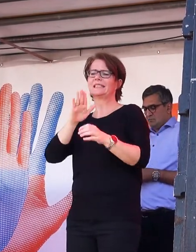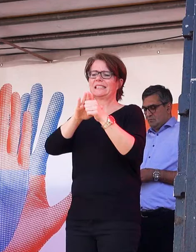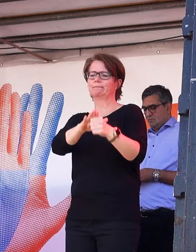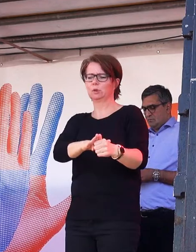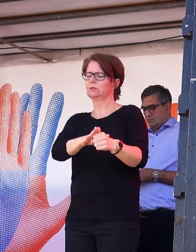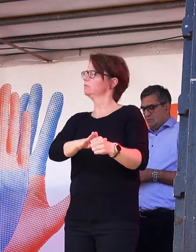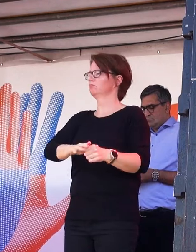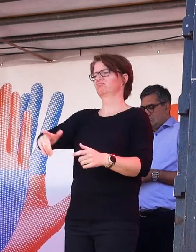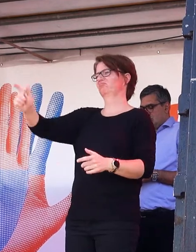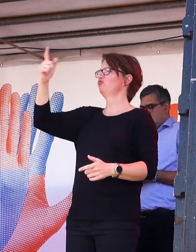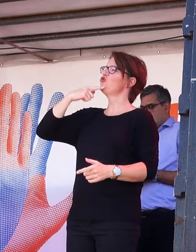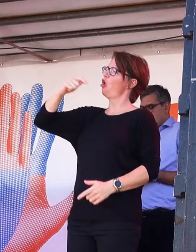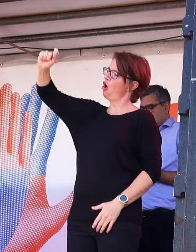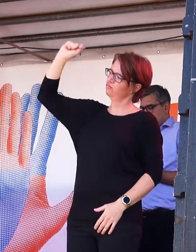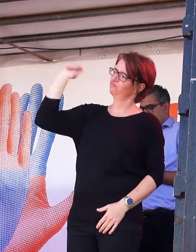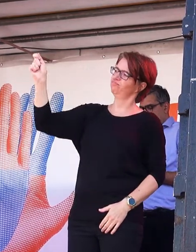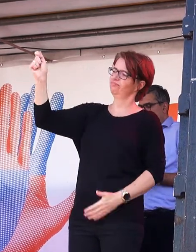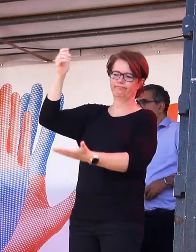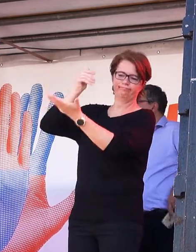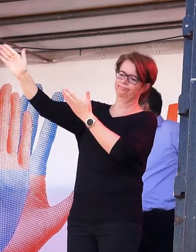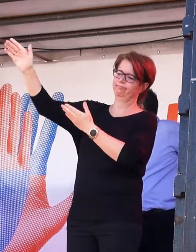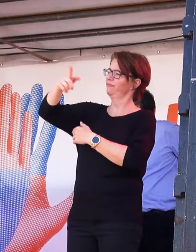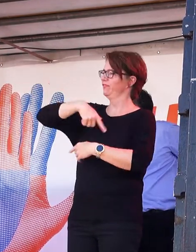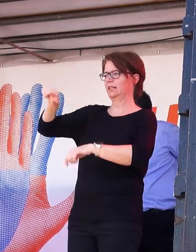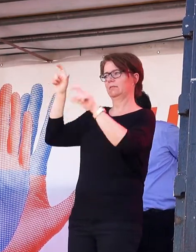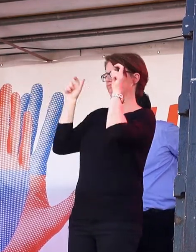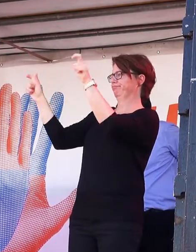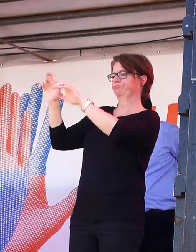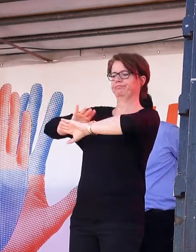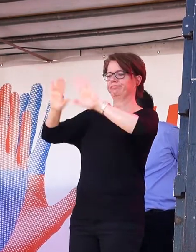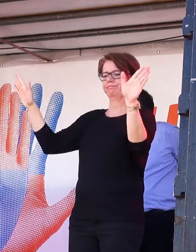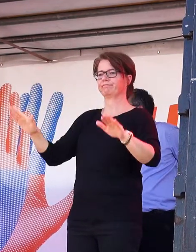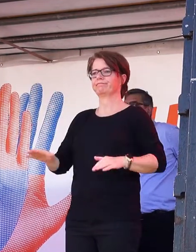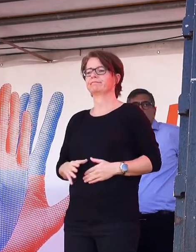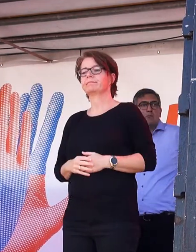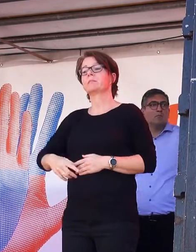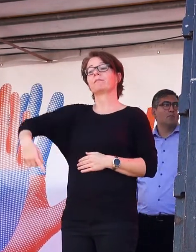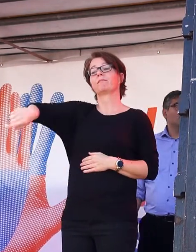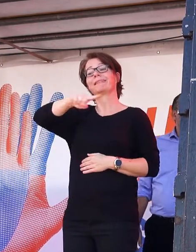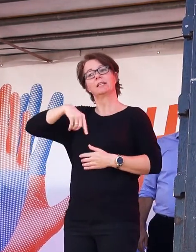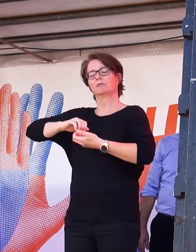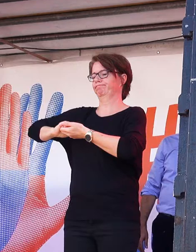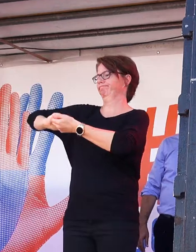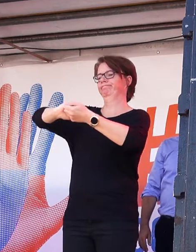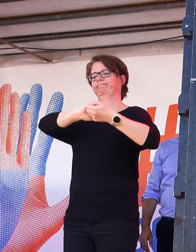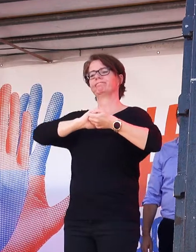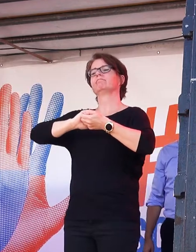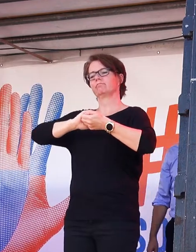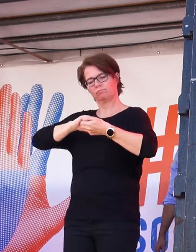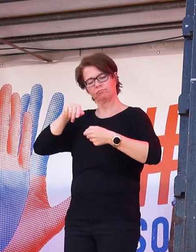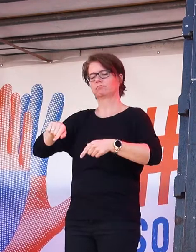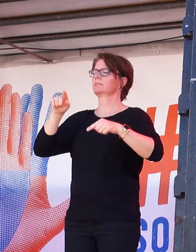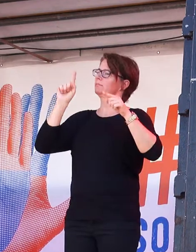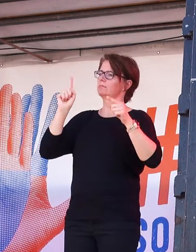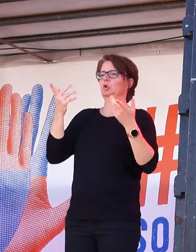glauben, sie könnten uns hier auseinander dividieren. Das wird nicht passieren. Wir gehören zusammen und wir bleiben zusammen. Denn worauf die